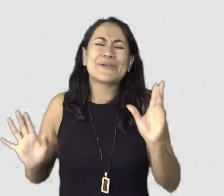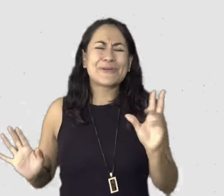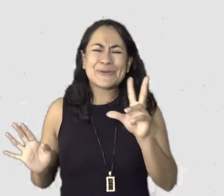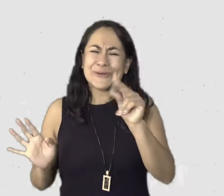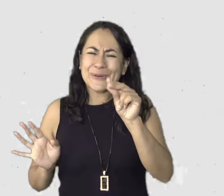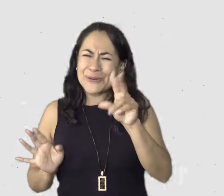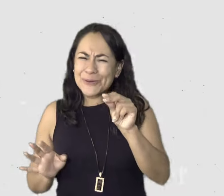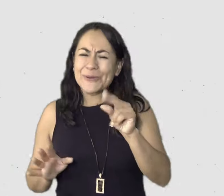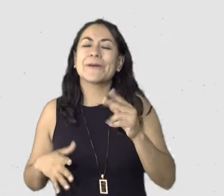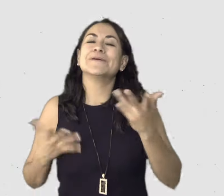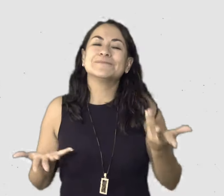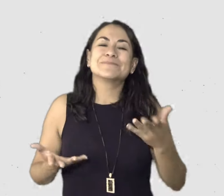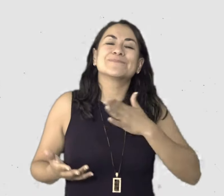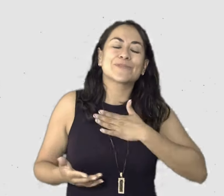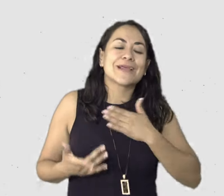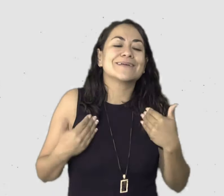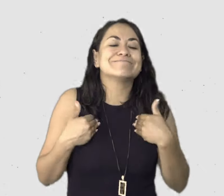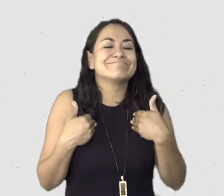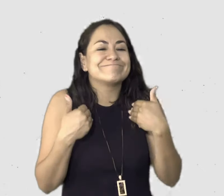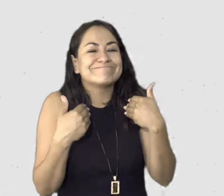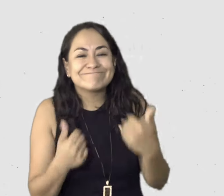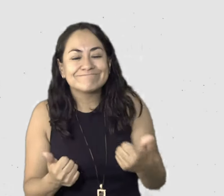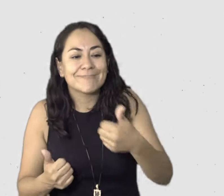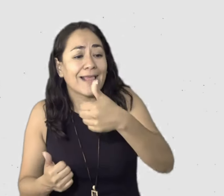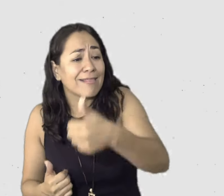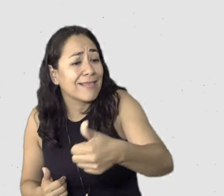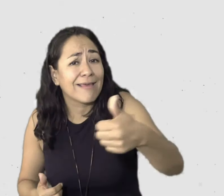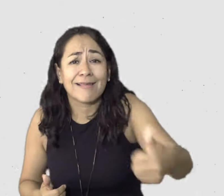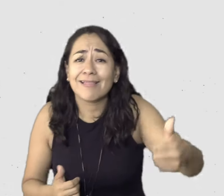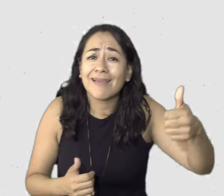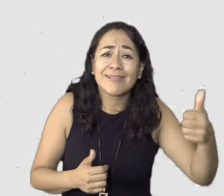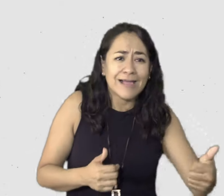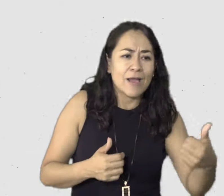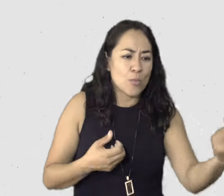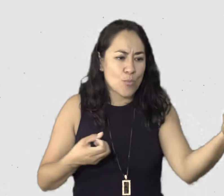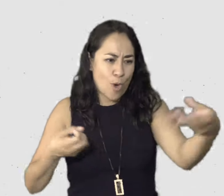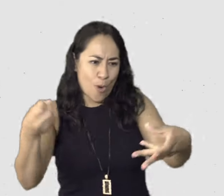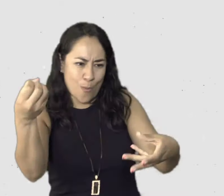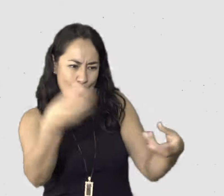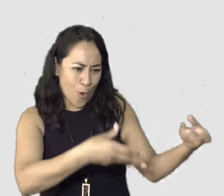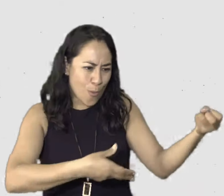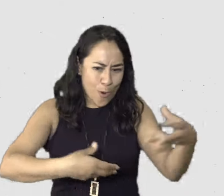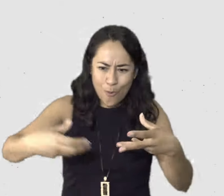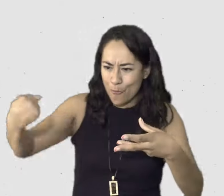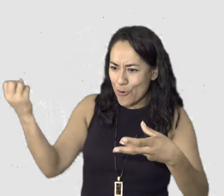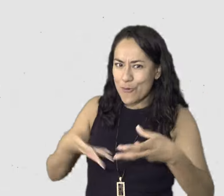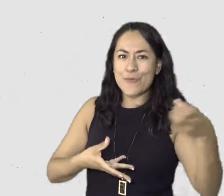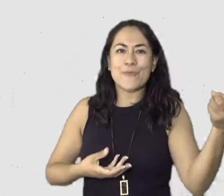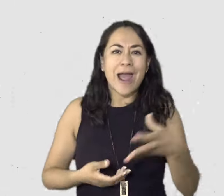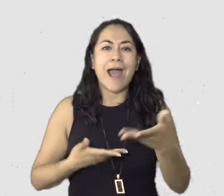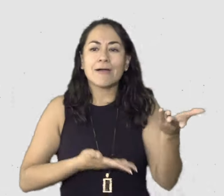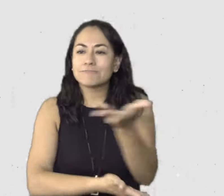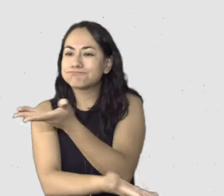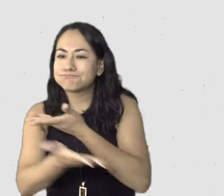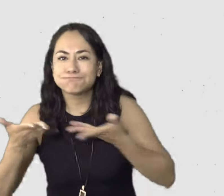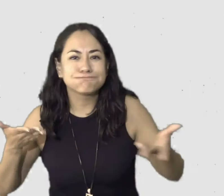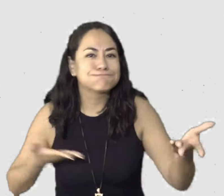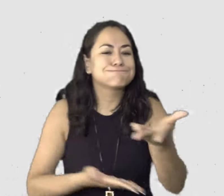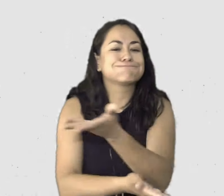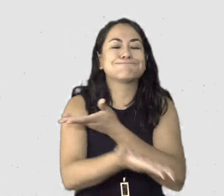moda? No, o sea, yo sé que a lo mejor yo vengo a aportar una parte y cada una de nosotros venimos a aportar una parte y eso es